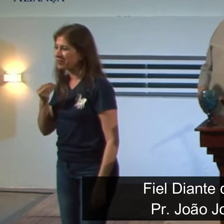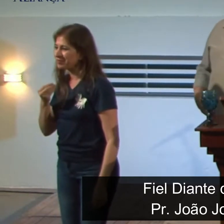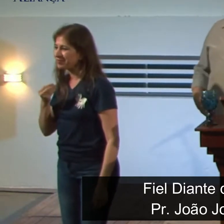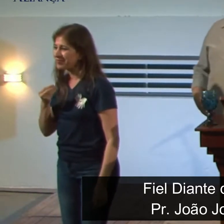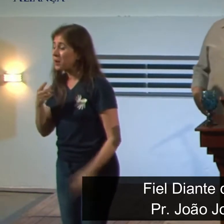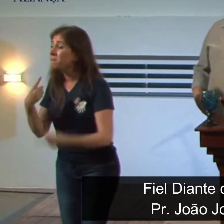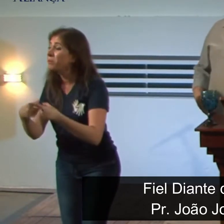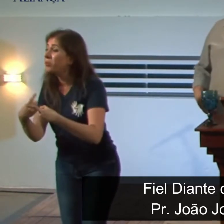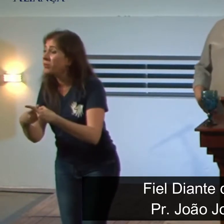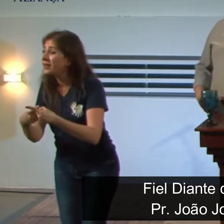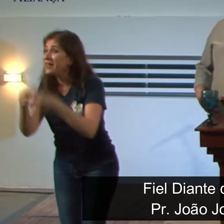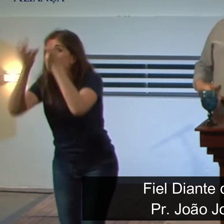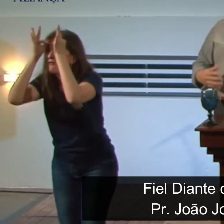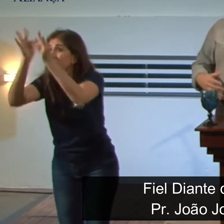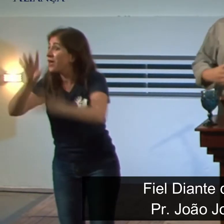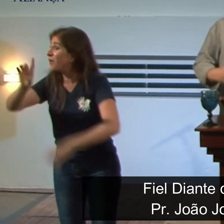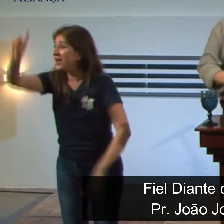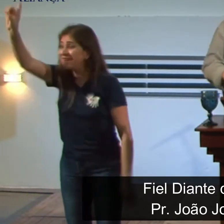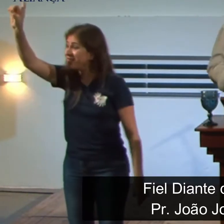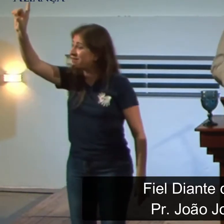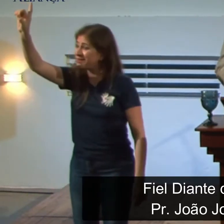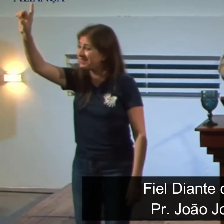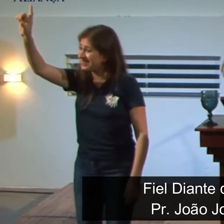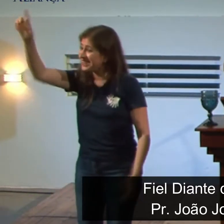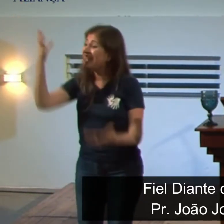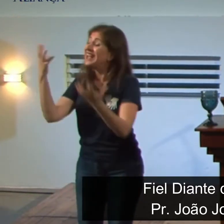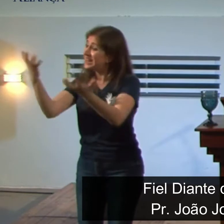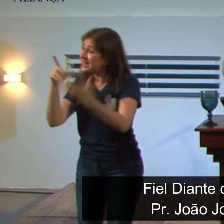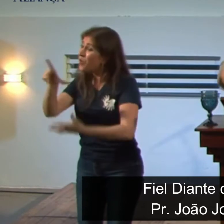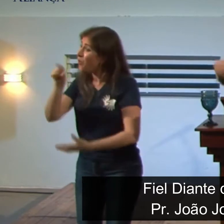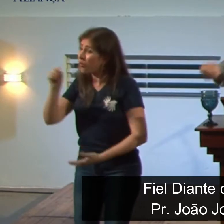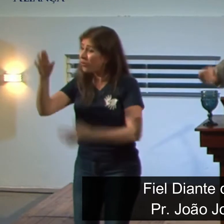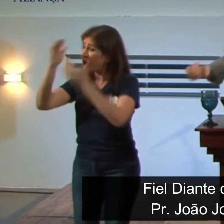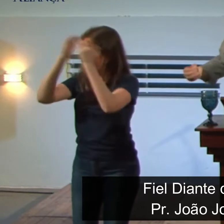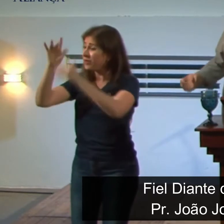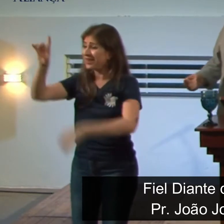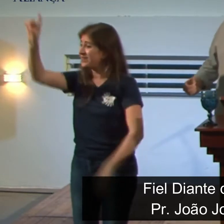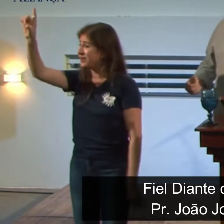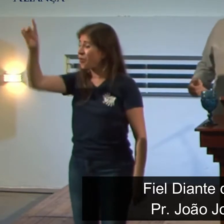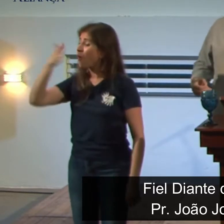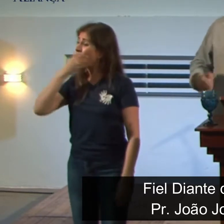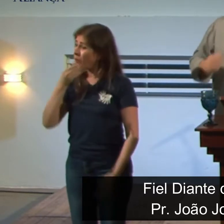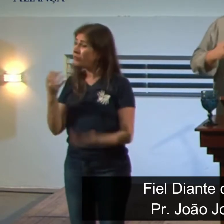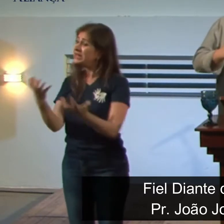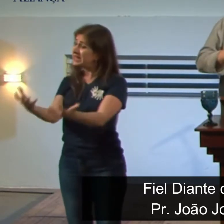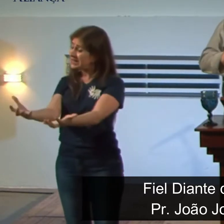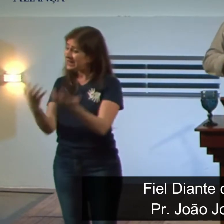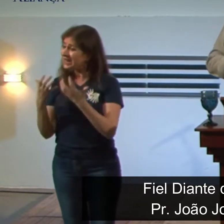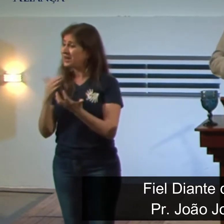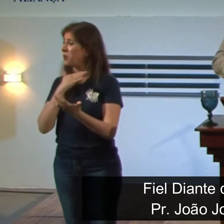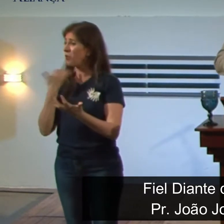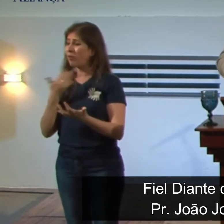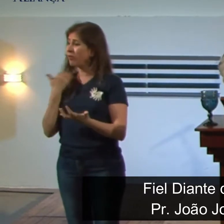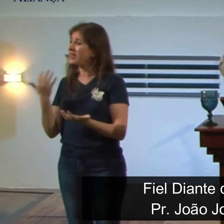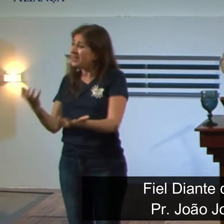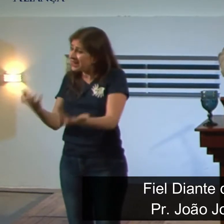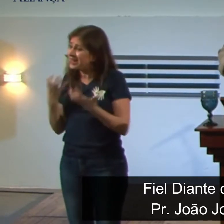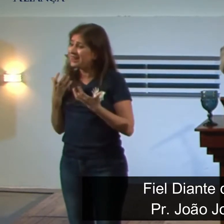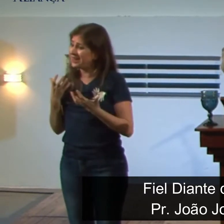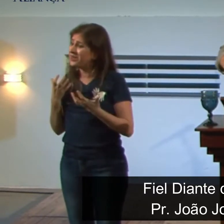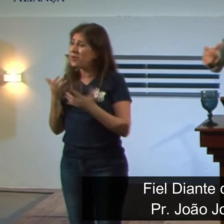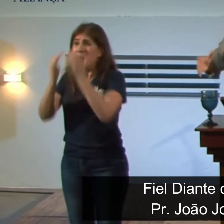concretas, eram homens que estavam dispostos a morrer, eu citei dois exemplos aqui, que eram